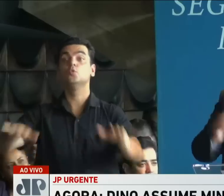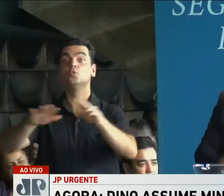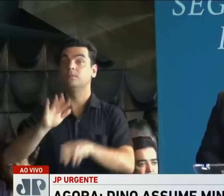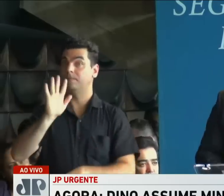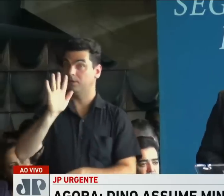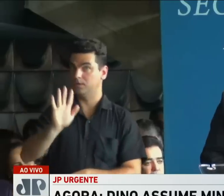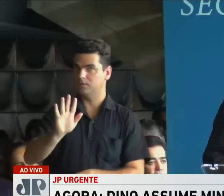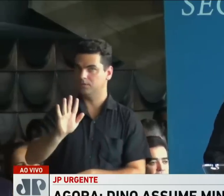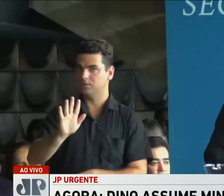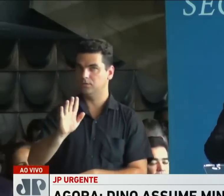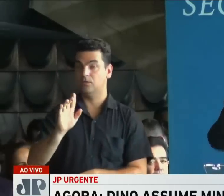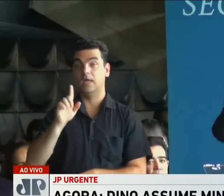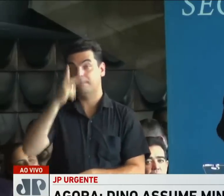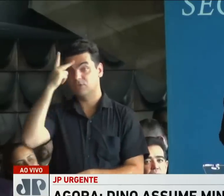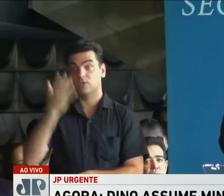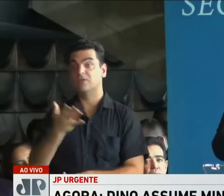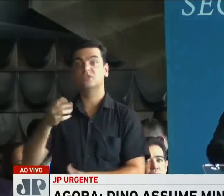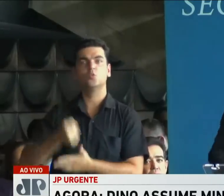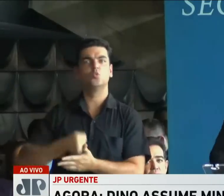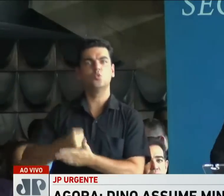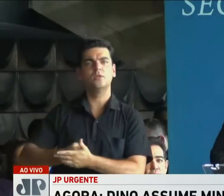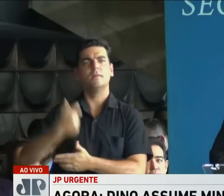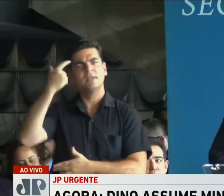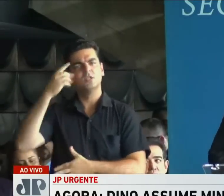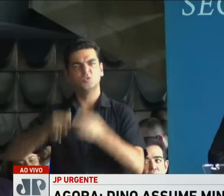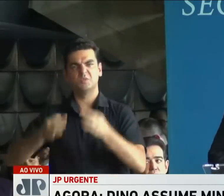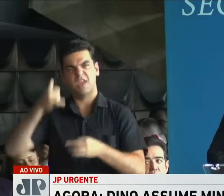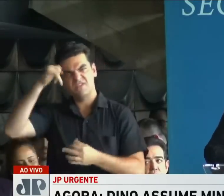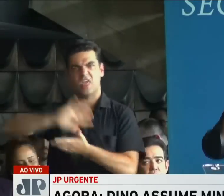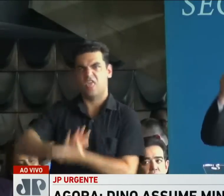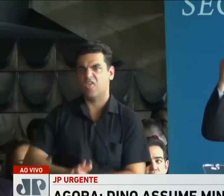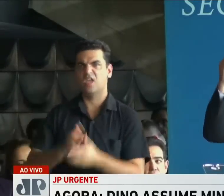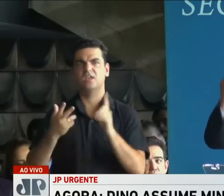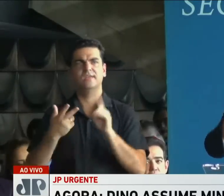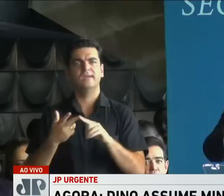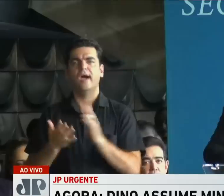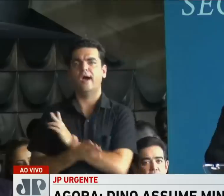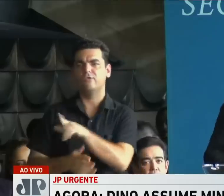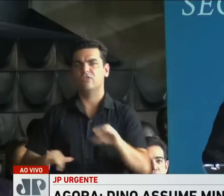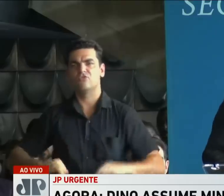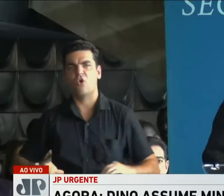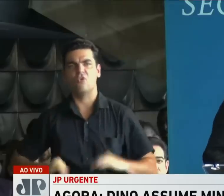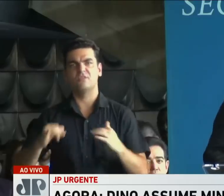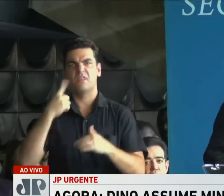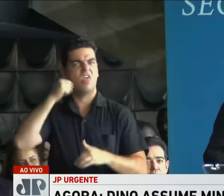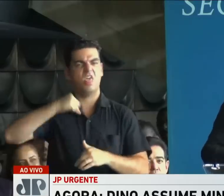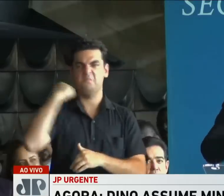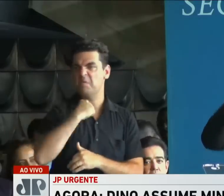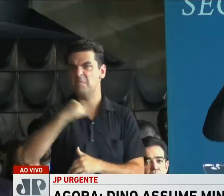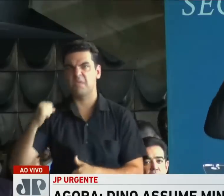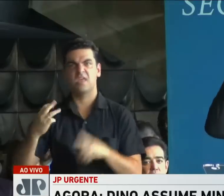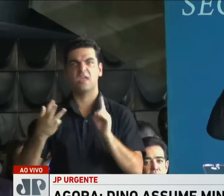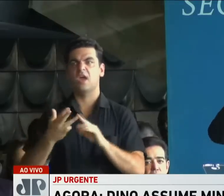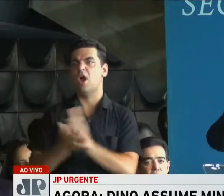sobretudo, daqueles que lutam por uma justiça antirracista, daqueles que lutam contra o feminicídio,